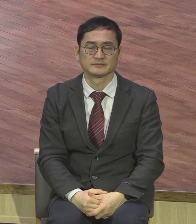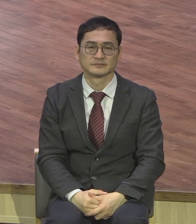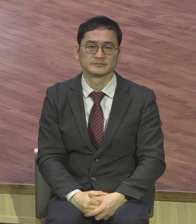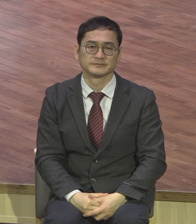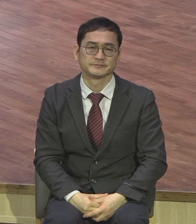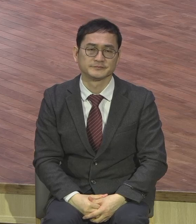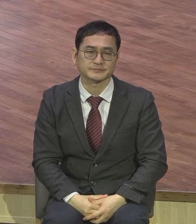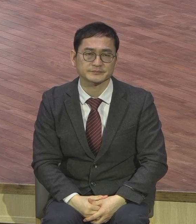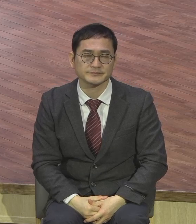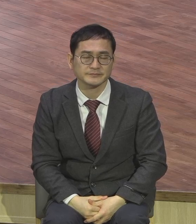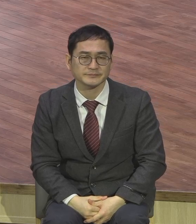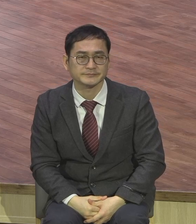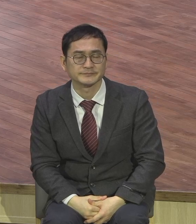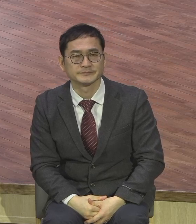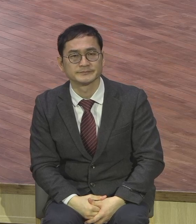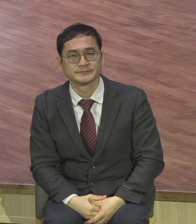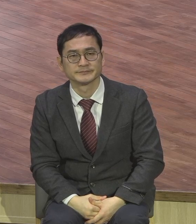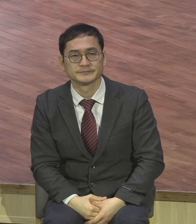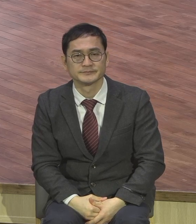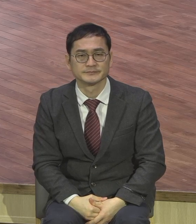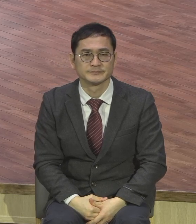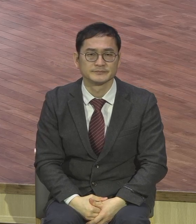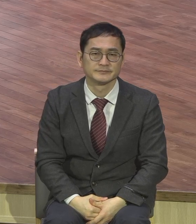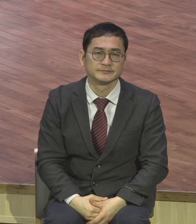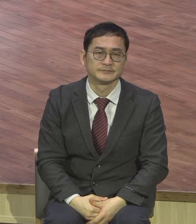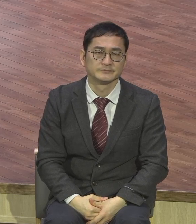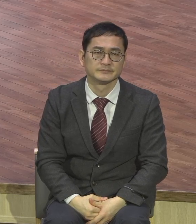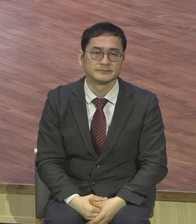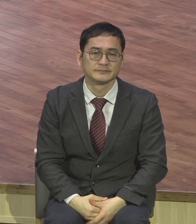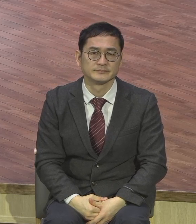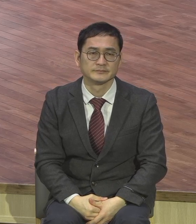예수님께서는요 잘 몰라서 오해를 해가지고